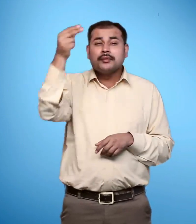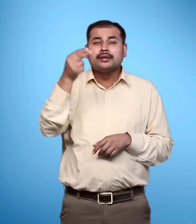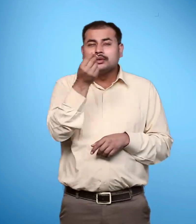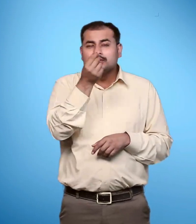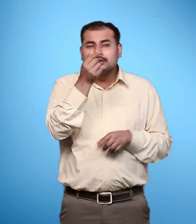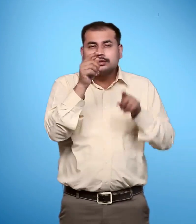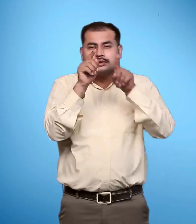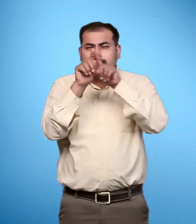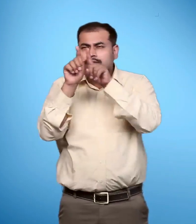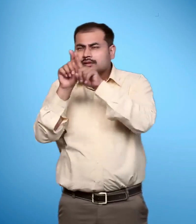हैं